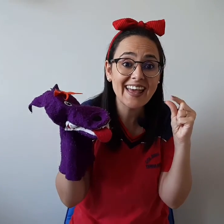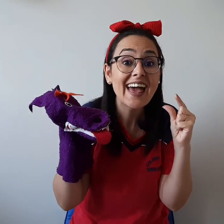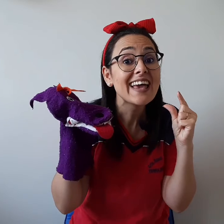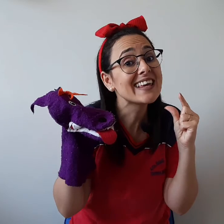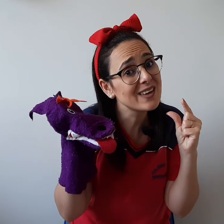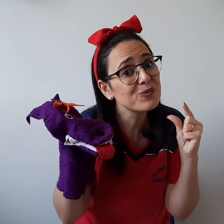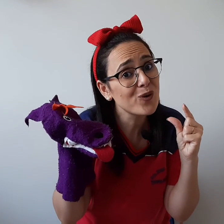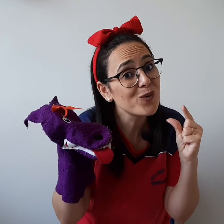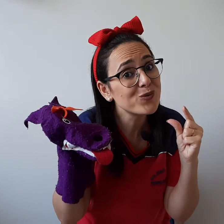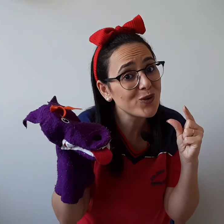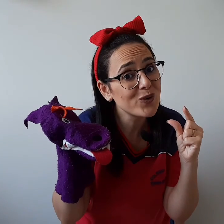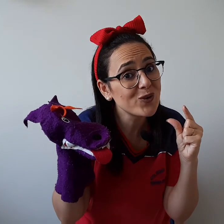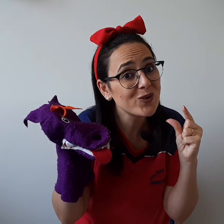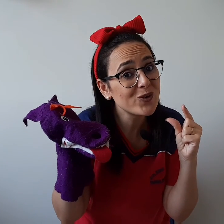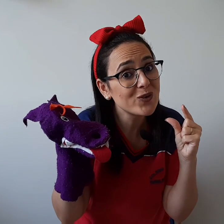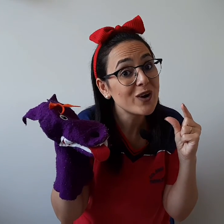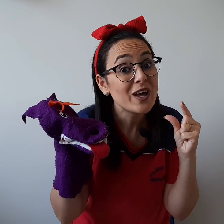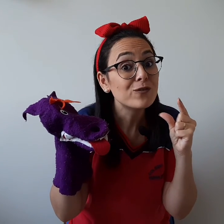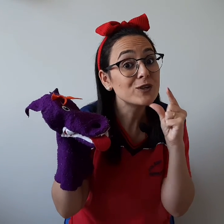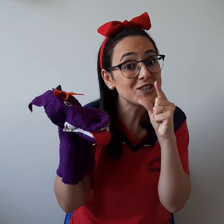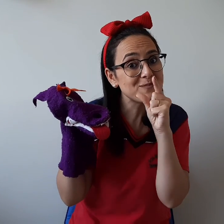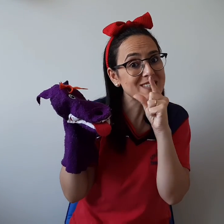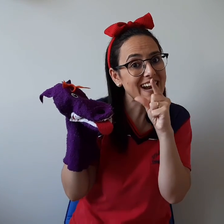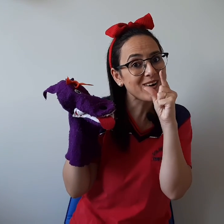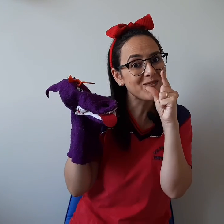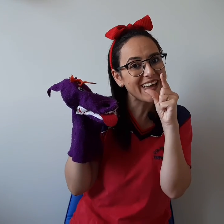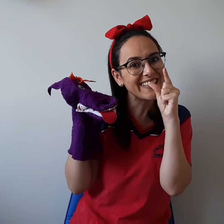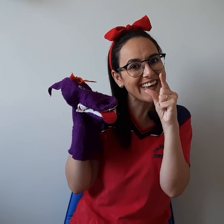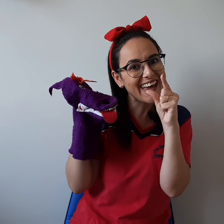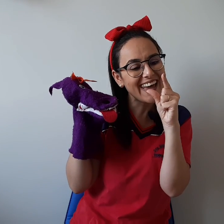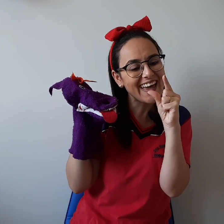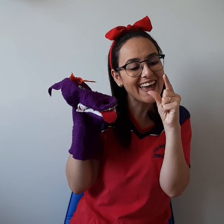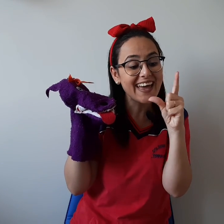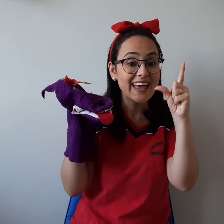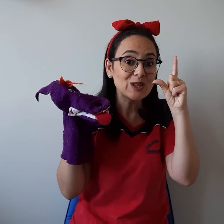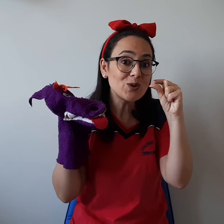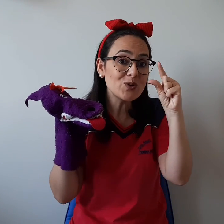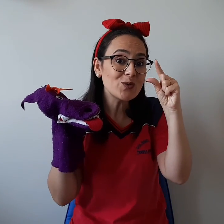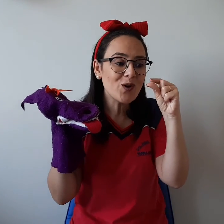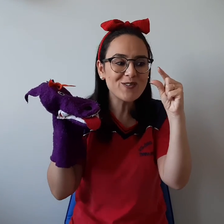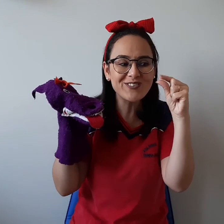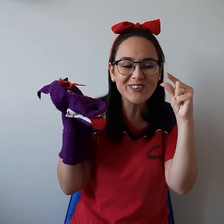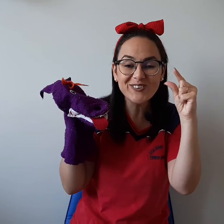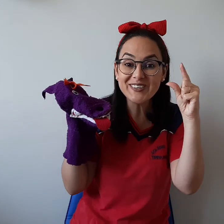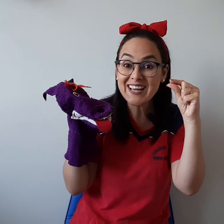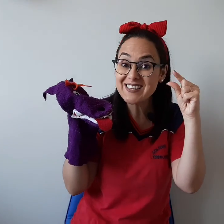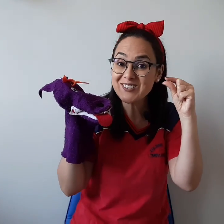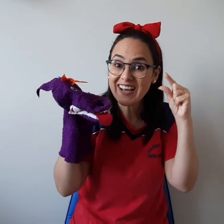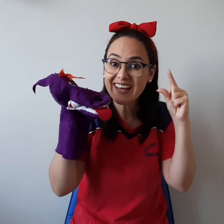Que fofo Vou te mostrar como é que é Do ovo nasce o